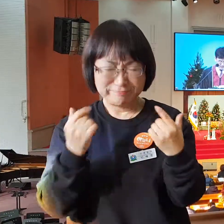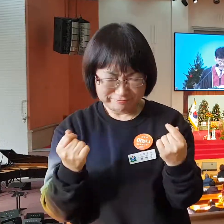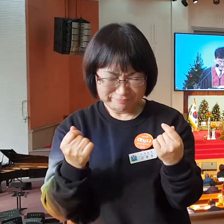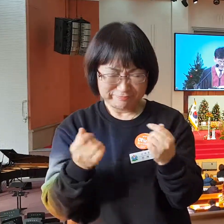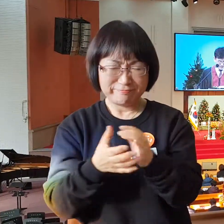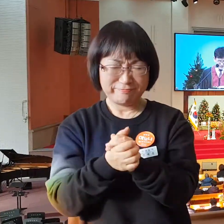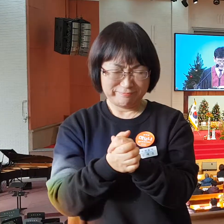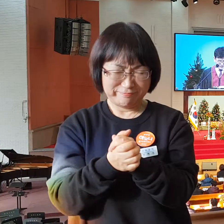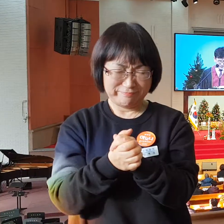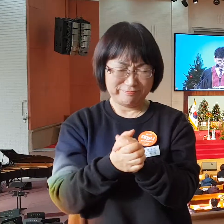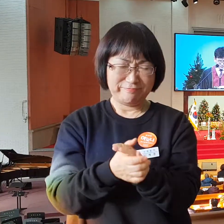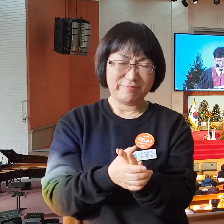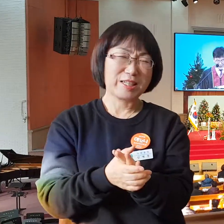아멘 아멘 아멘 아멘 아멘